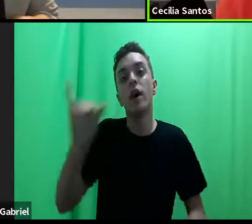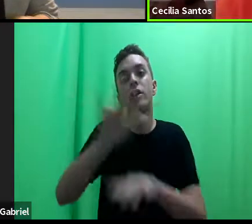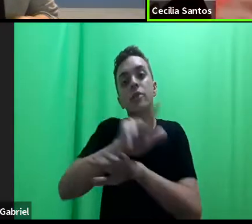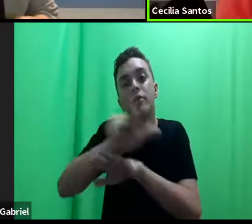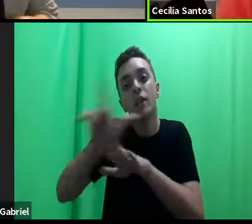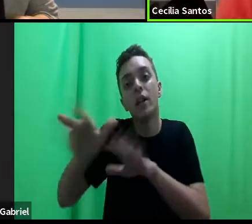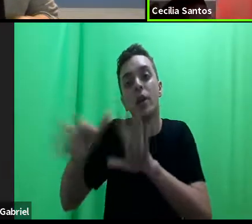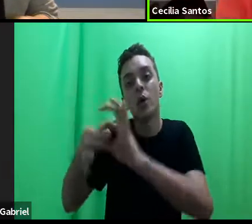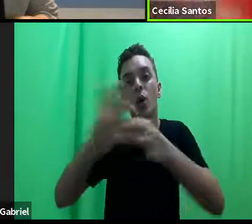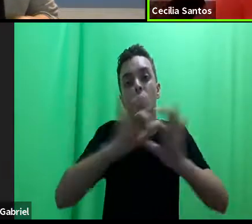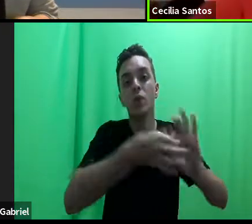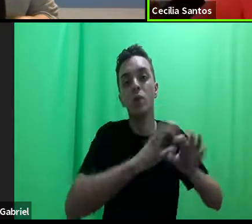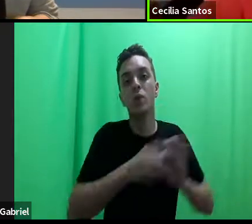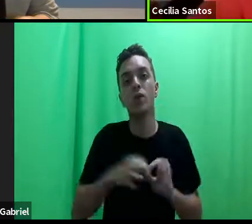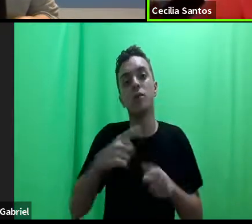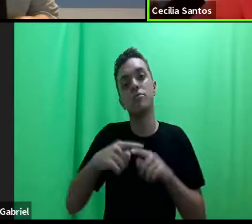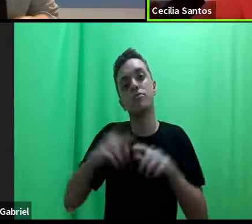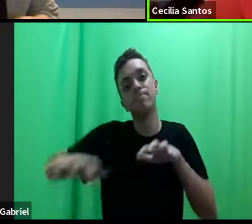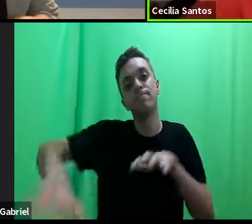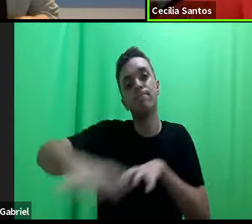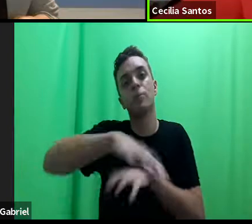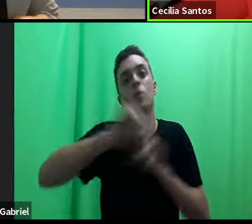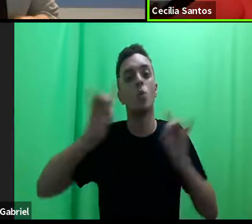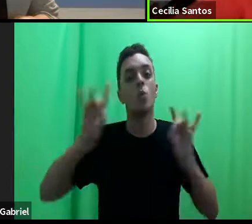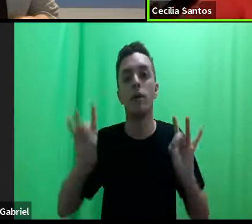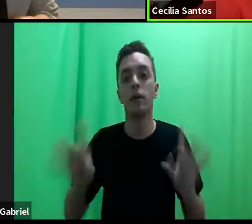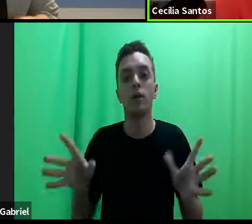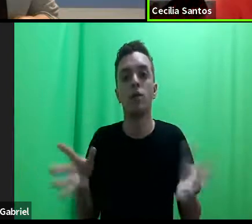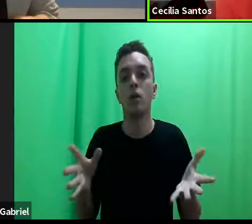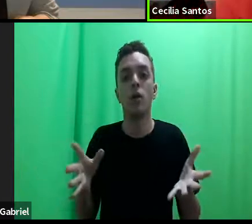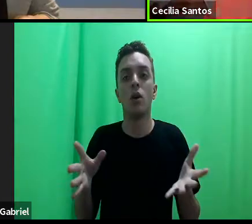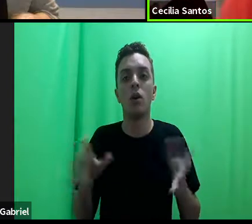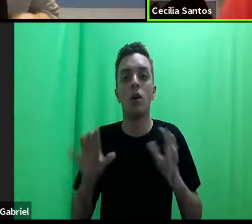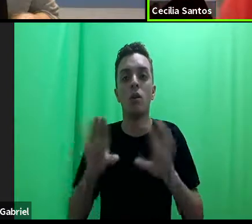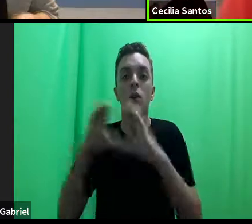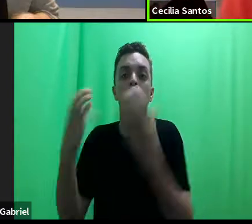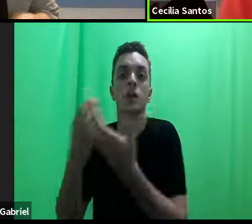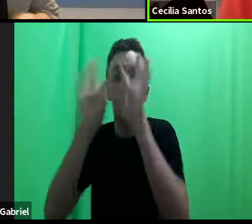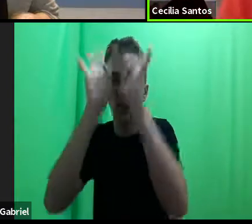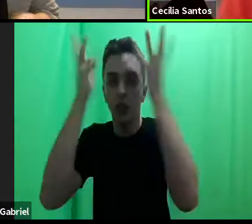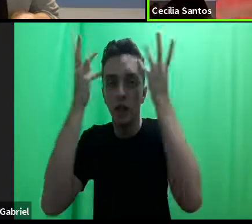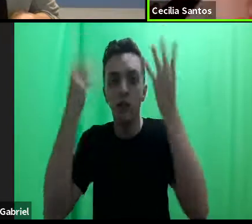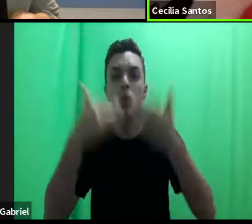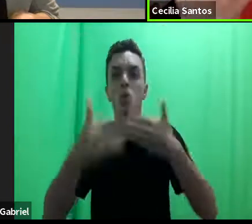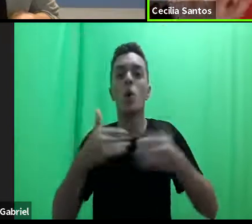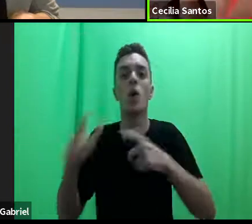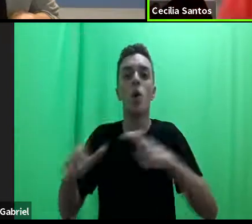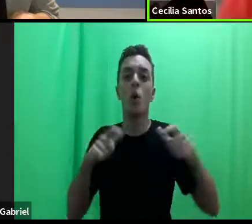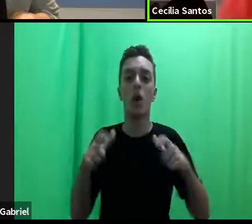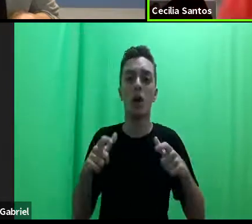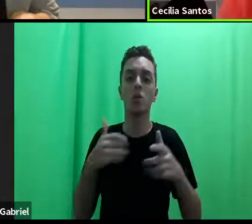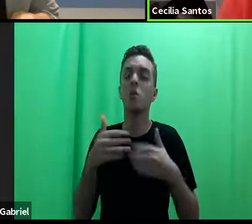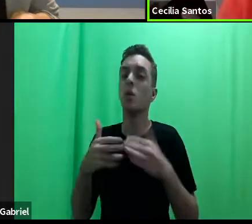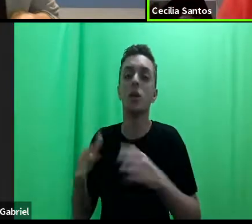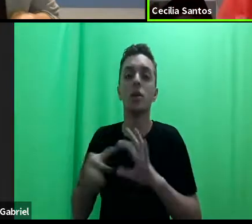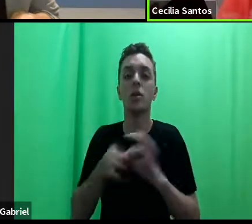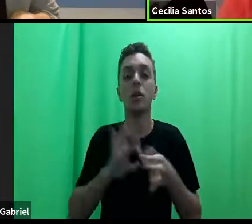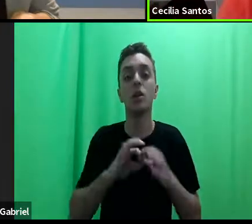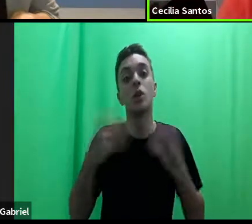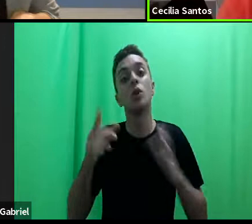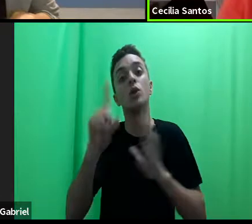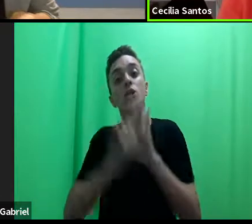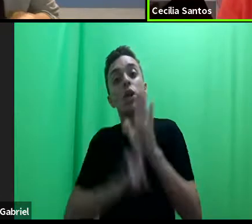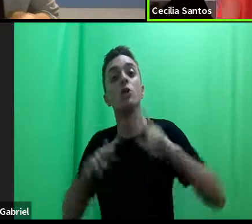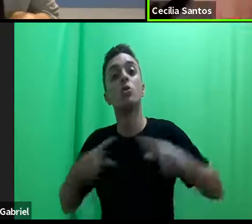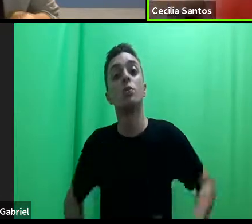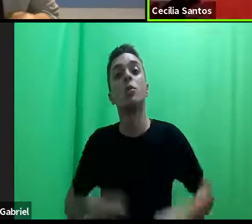para contexto, não só nas comunidades indígenas, em qualquer contexto. Então, os direitos humanos não